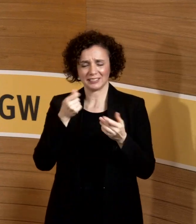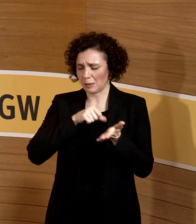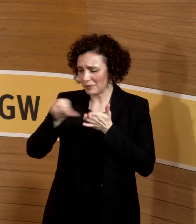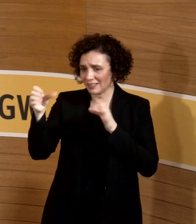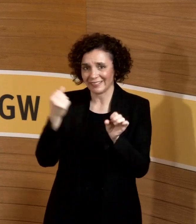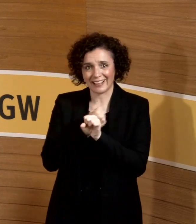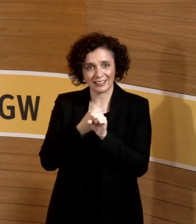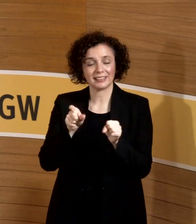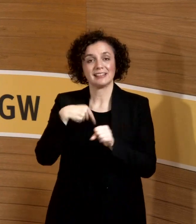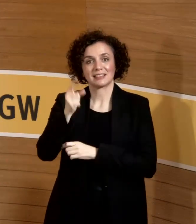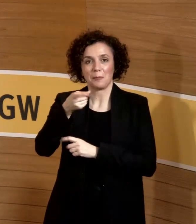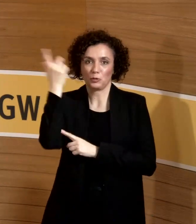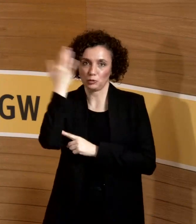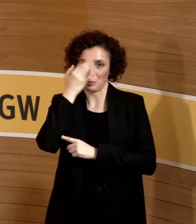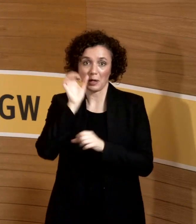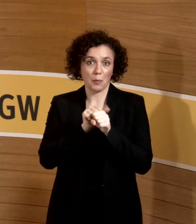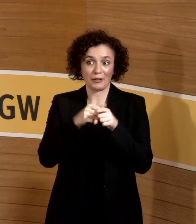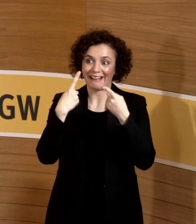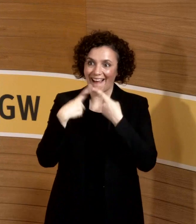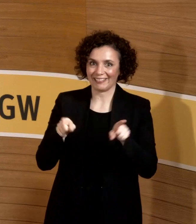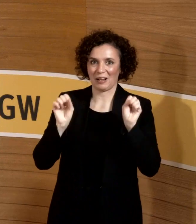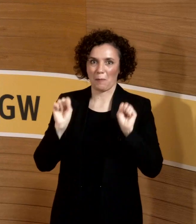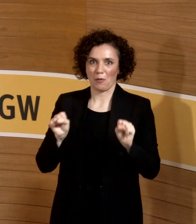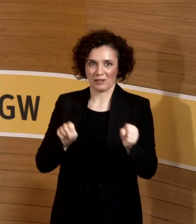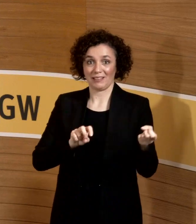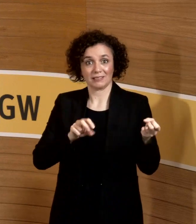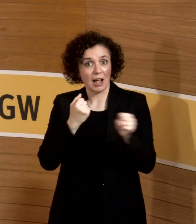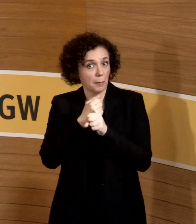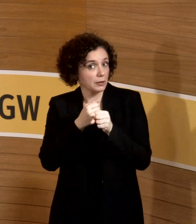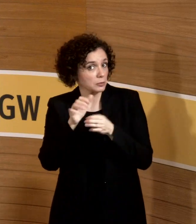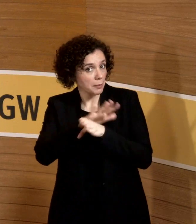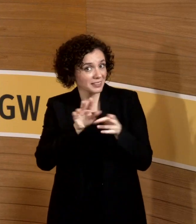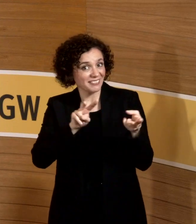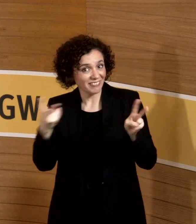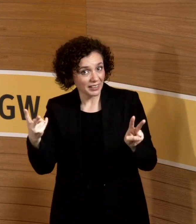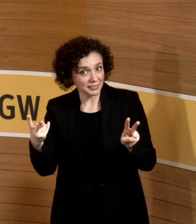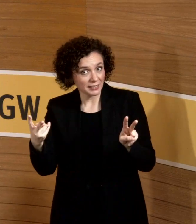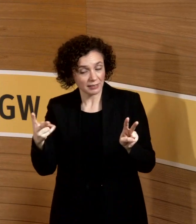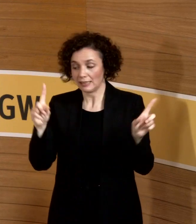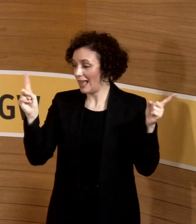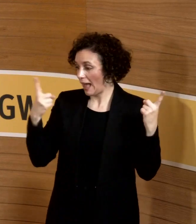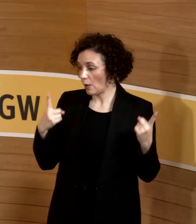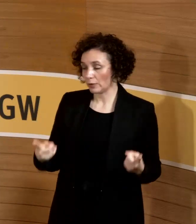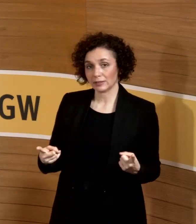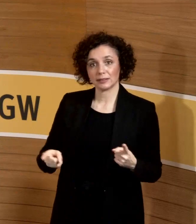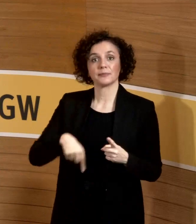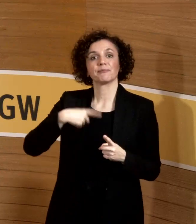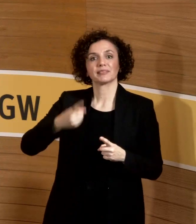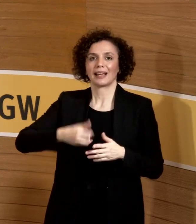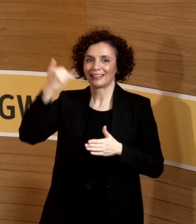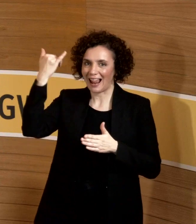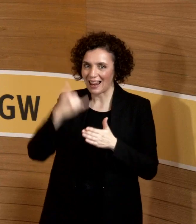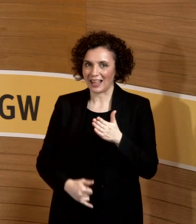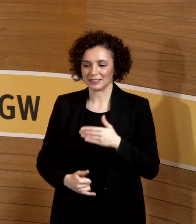adäquate alternative Tätigkeit, Arbeitsplatzwechsel. Und nur wenn ich das auch nicht habe, der letzte sozusagen die